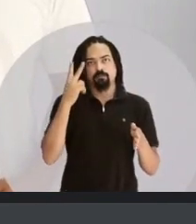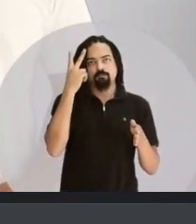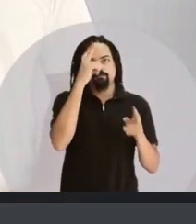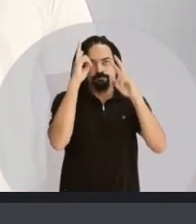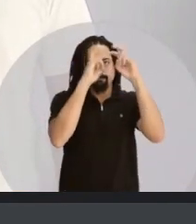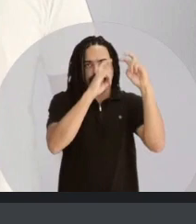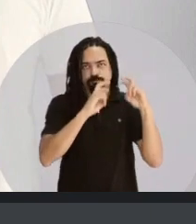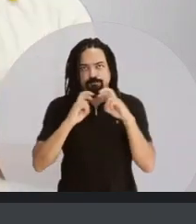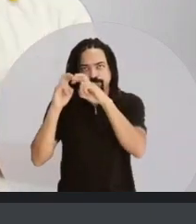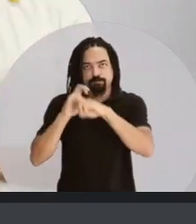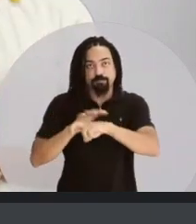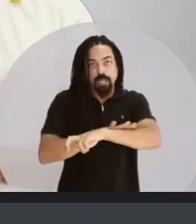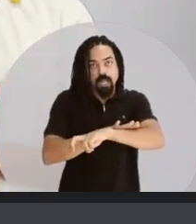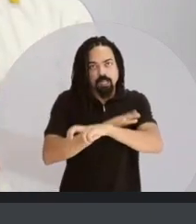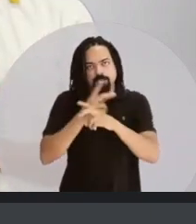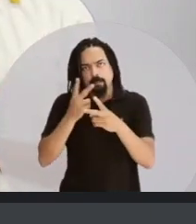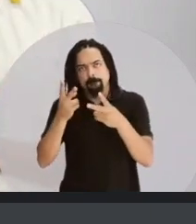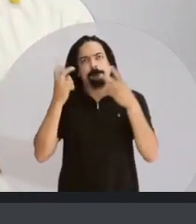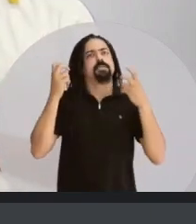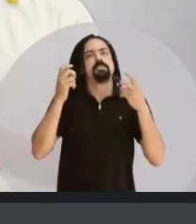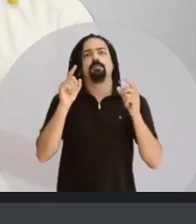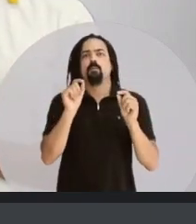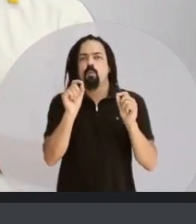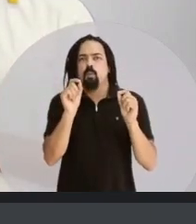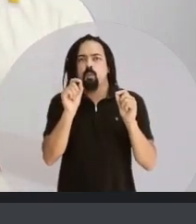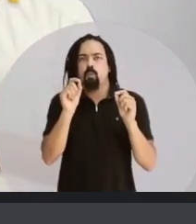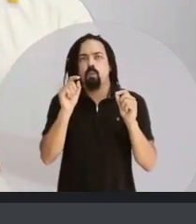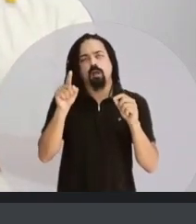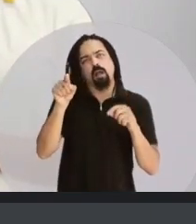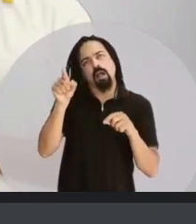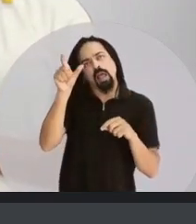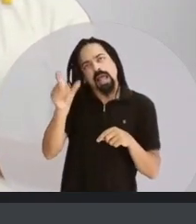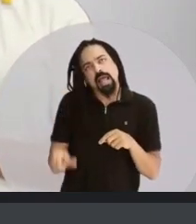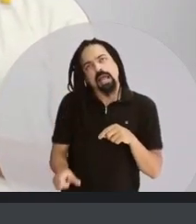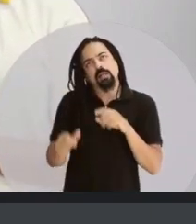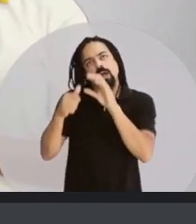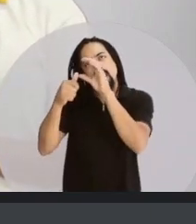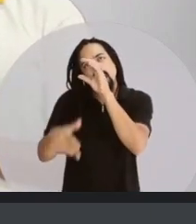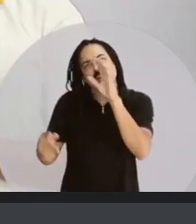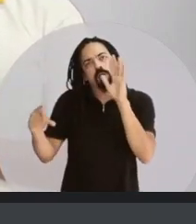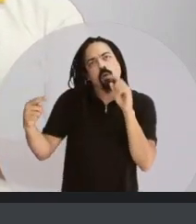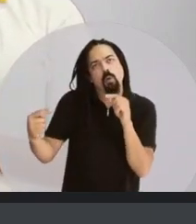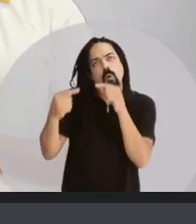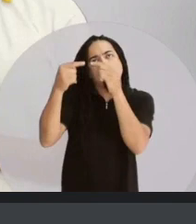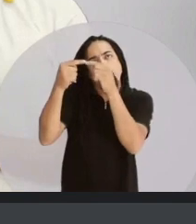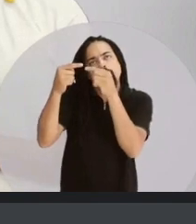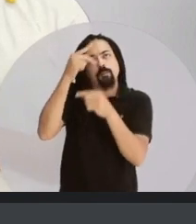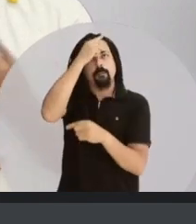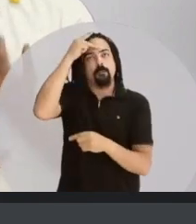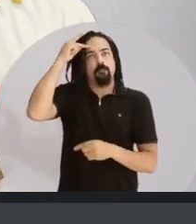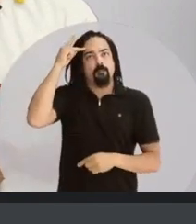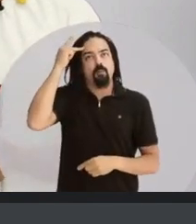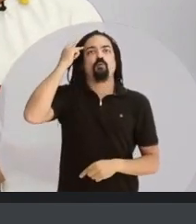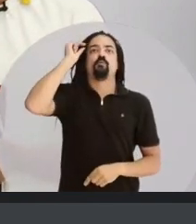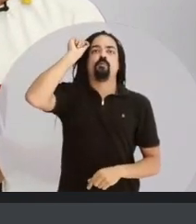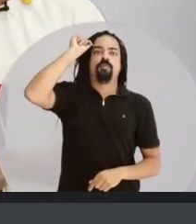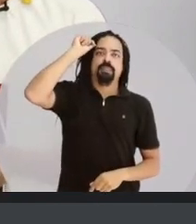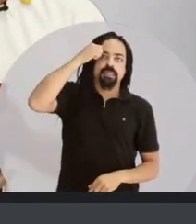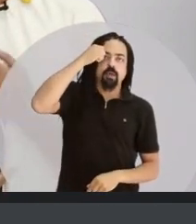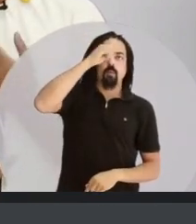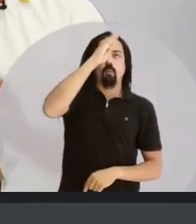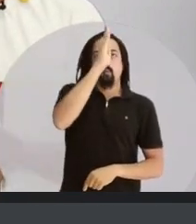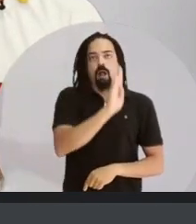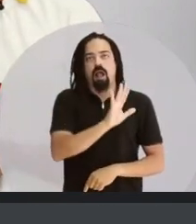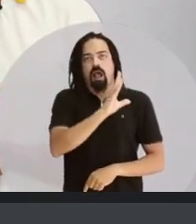predominantes. Caso os integrantes da banca de hetero-identificação não identificarem na pessoa que se autodeclarou